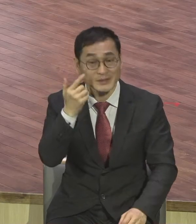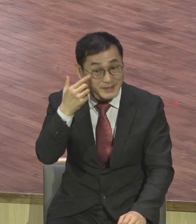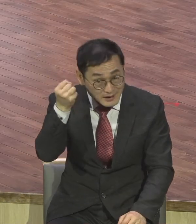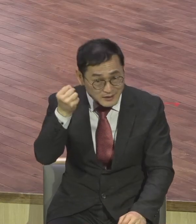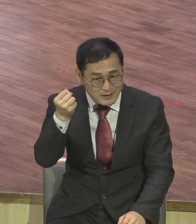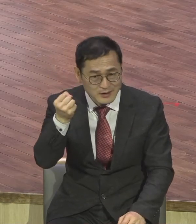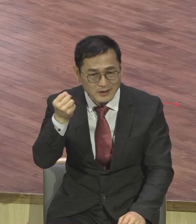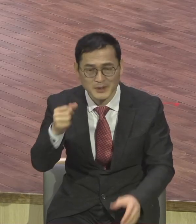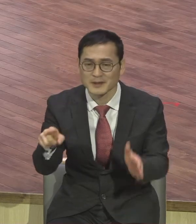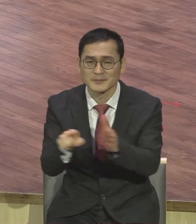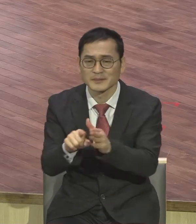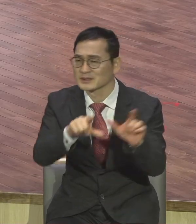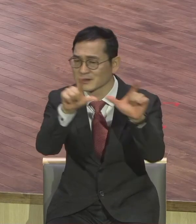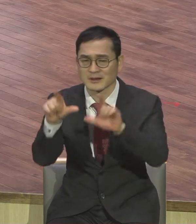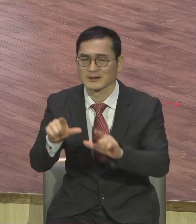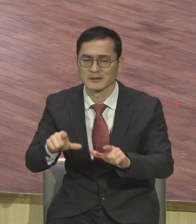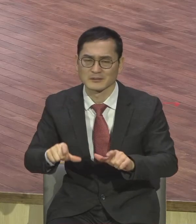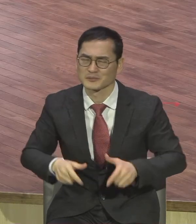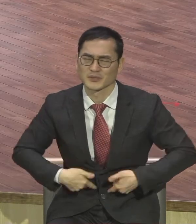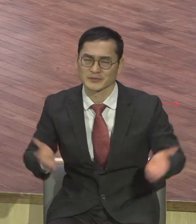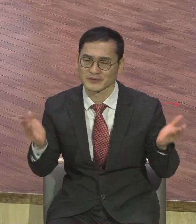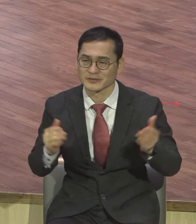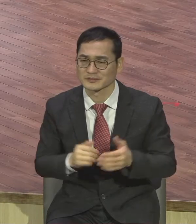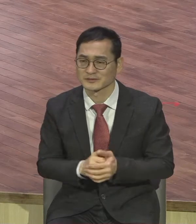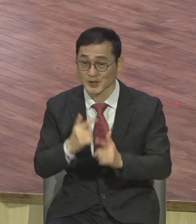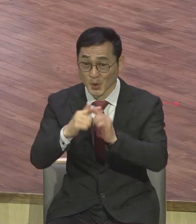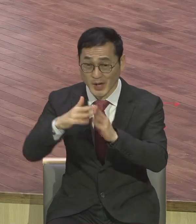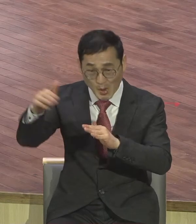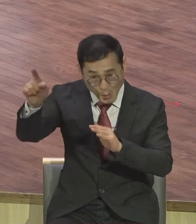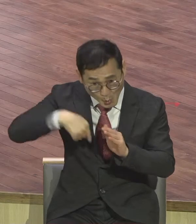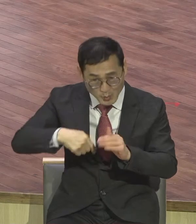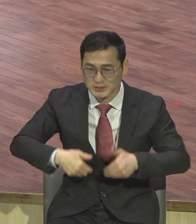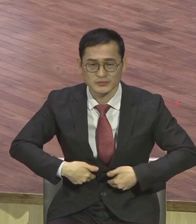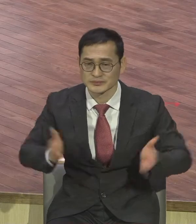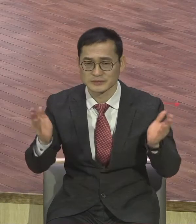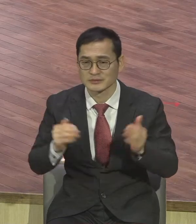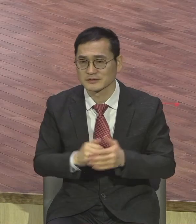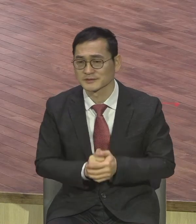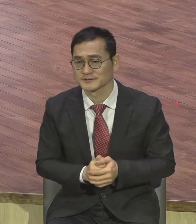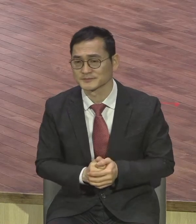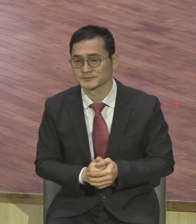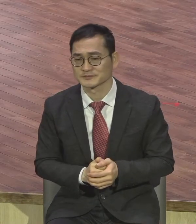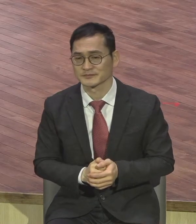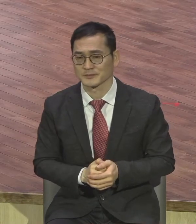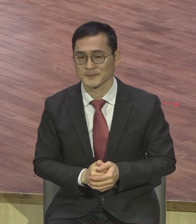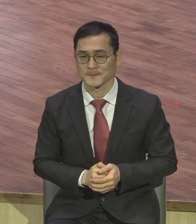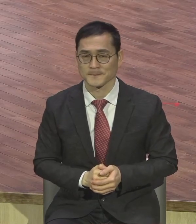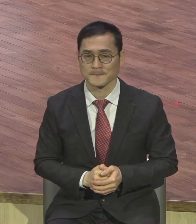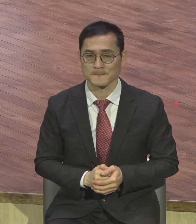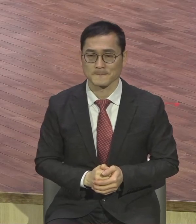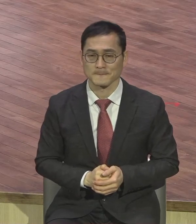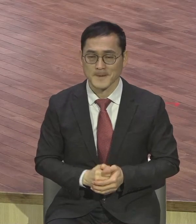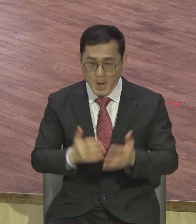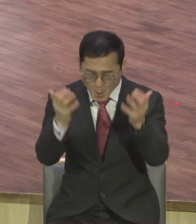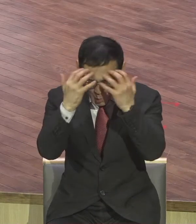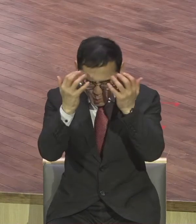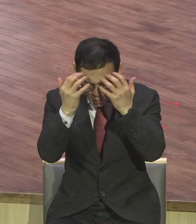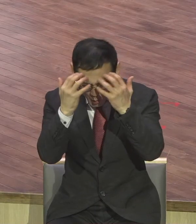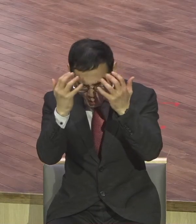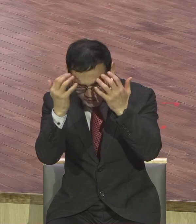뭐 있어요 우리가 교회에 올인할 이유가 뭐 있습니까 많은 고난과 핍박 여러가지 어려움